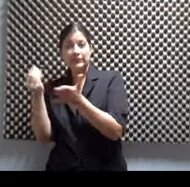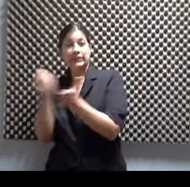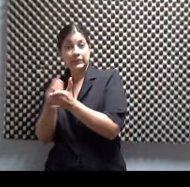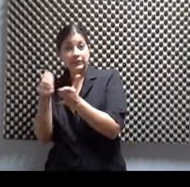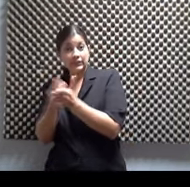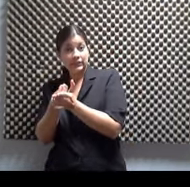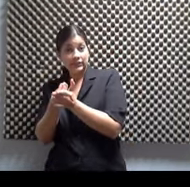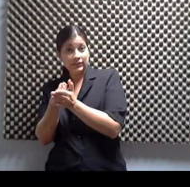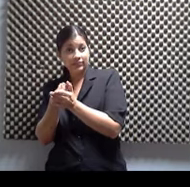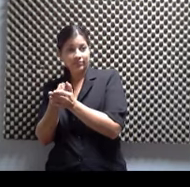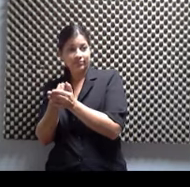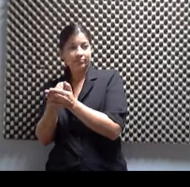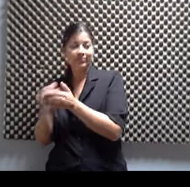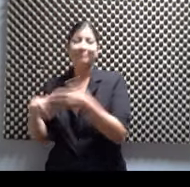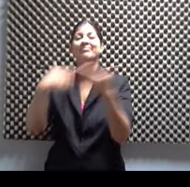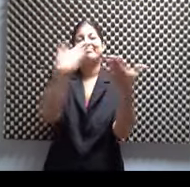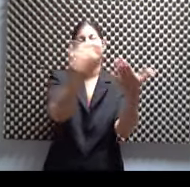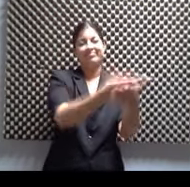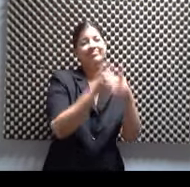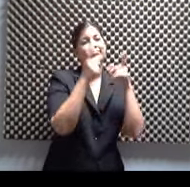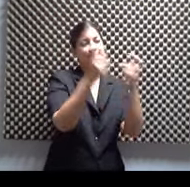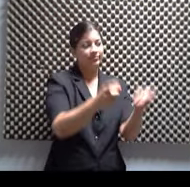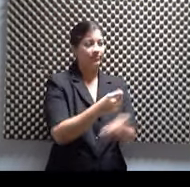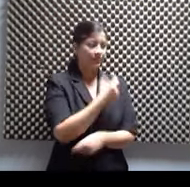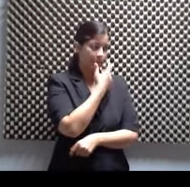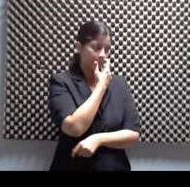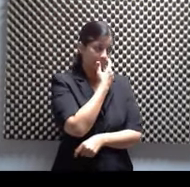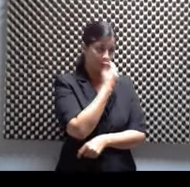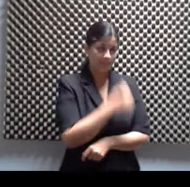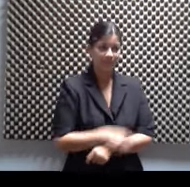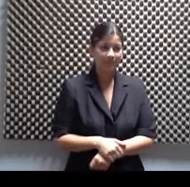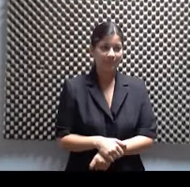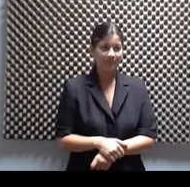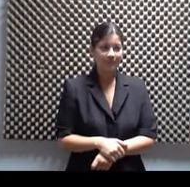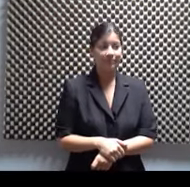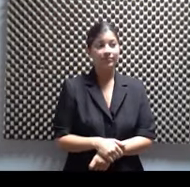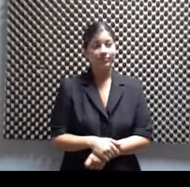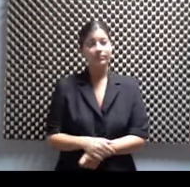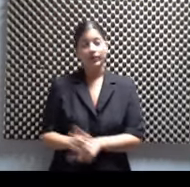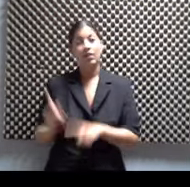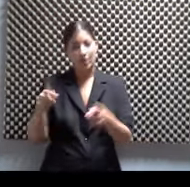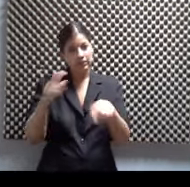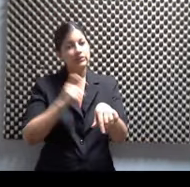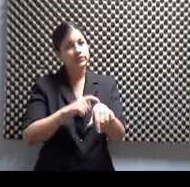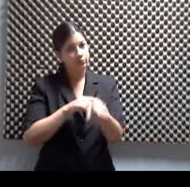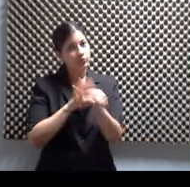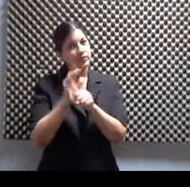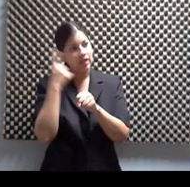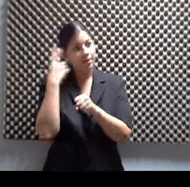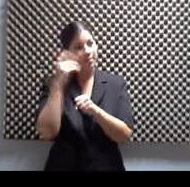dinerito. ¿Y en la misma universidad hay uno? Exactamente. Pero lo que digo, para que vaya con tiempito, para que haga. Y por alguna